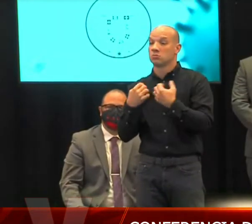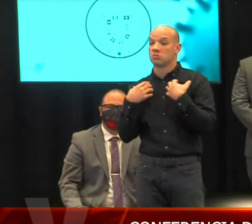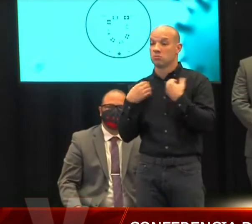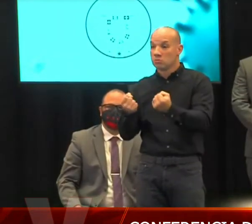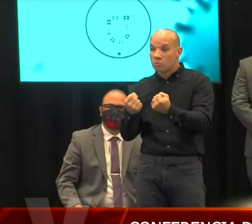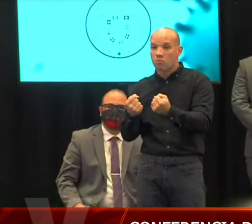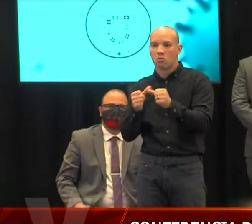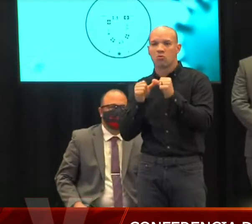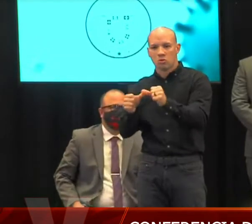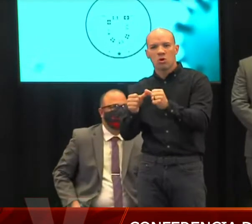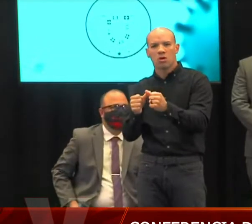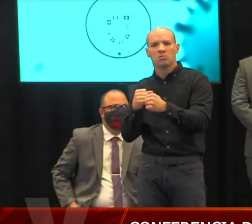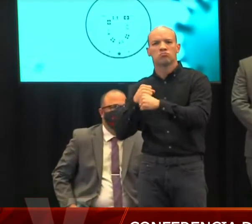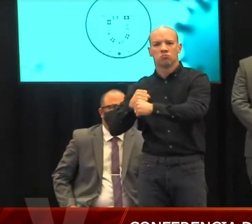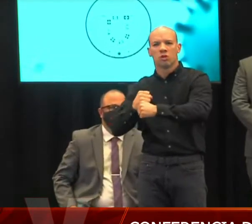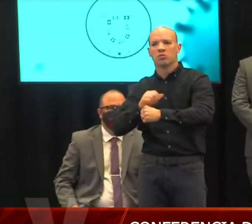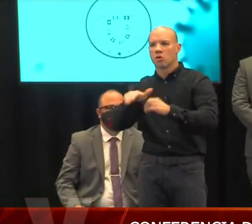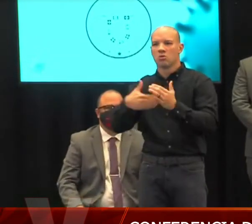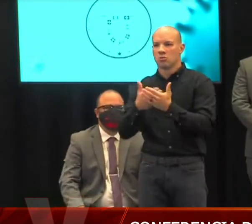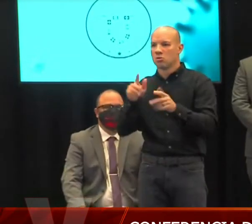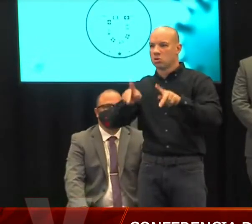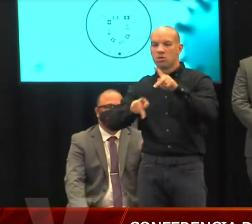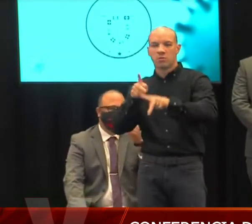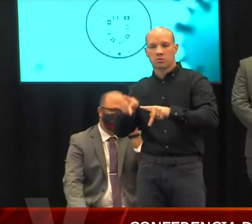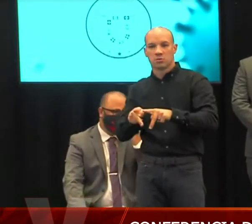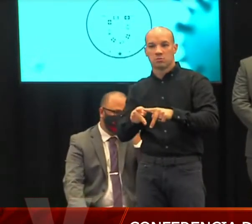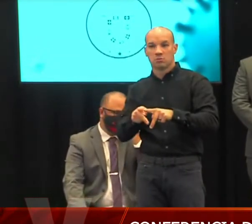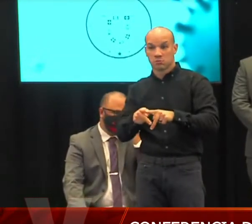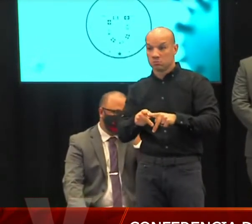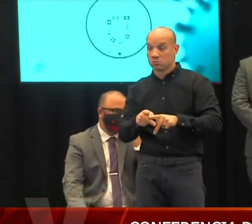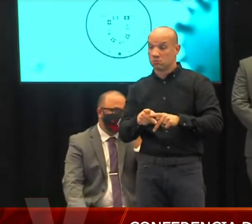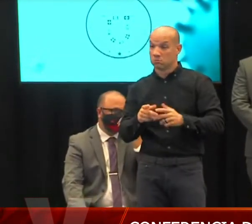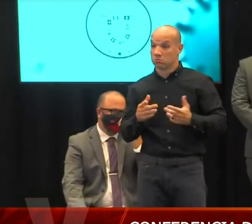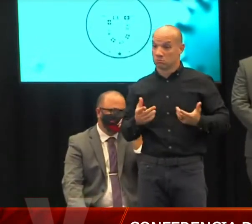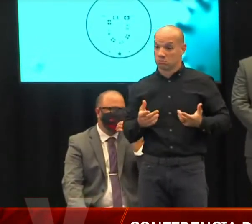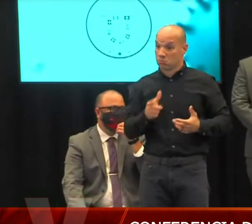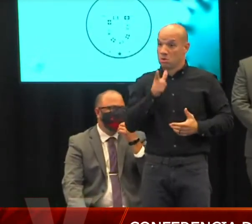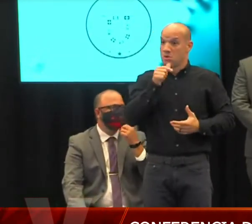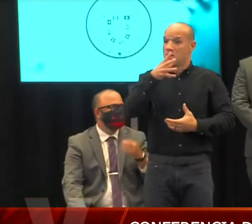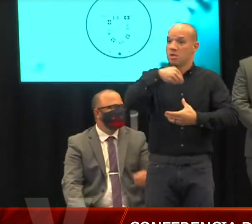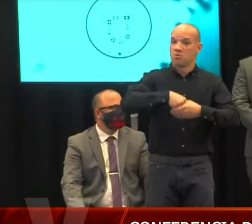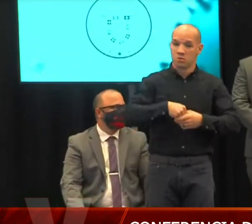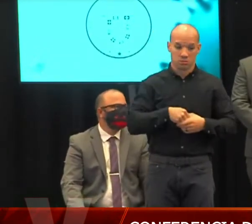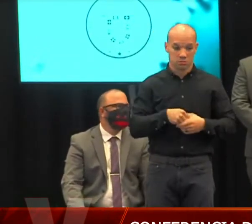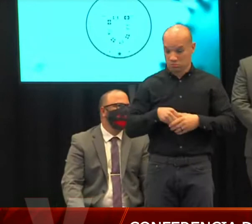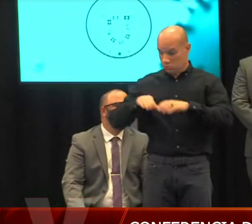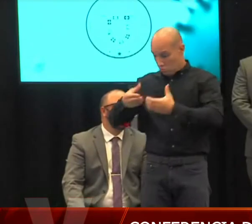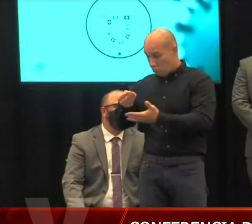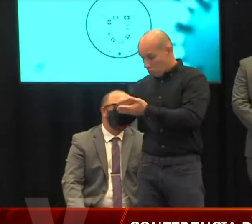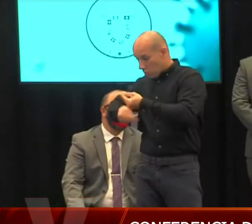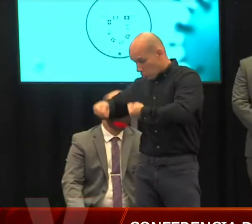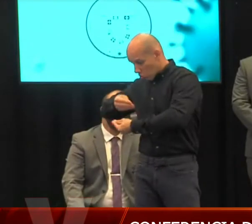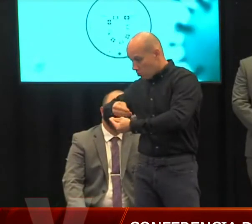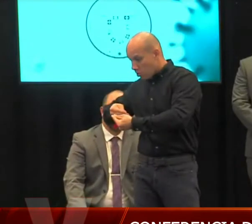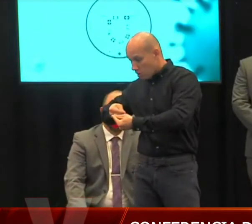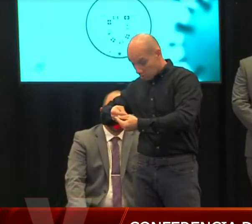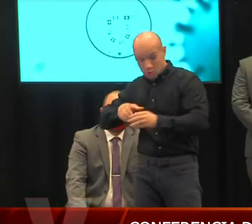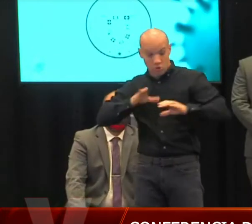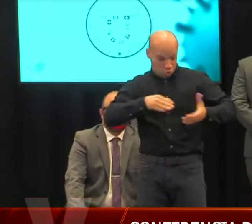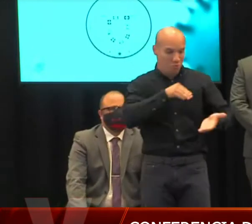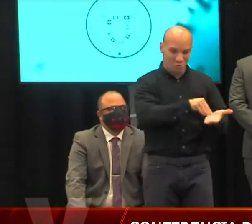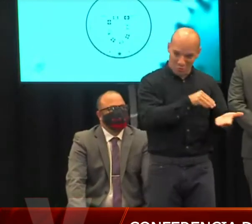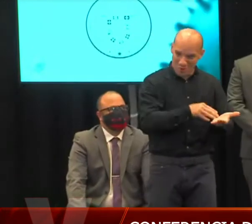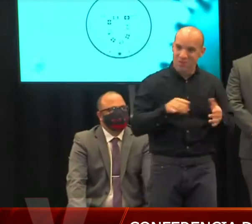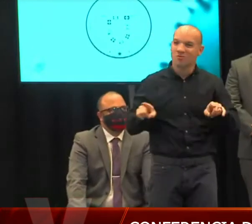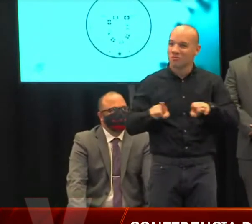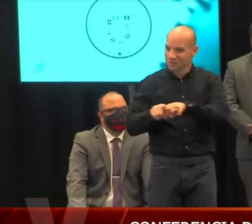que va a ser muy completo, configurado no solamente el taxor económico, sino también el médico, para beneficio de las decisiones que se van a tomar.